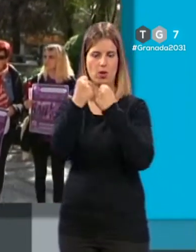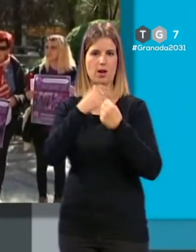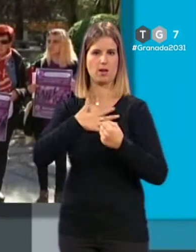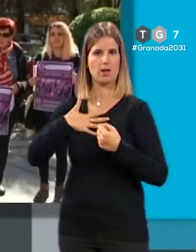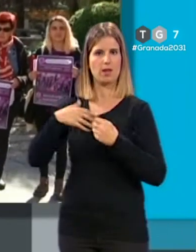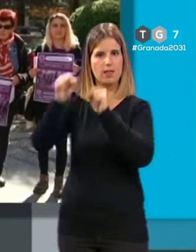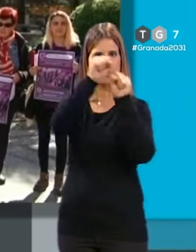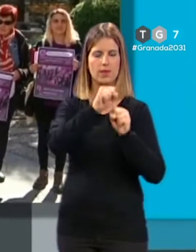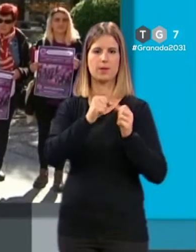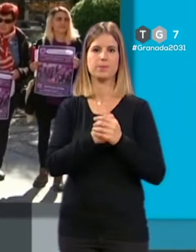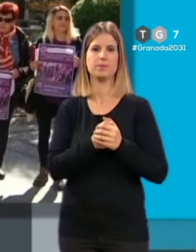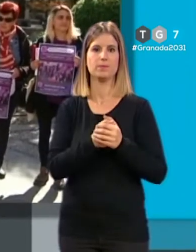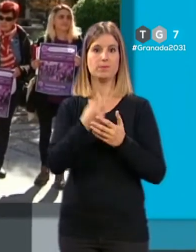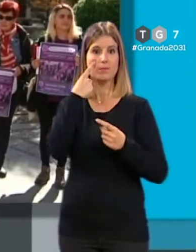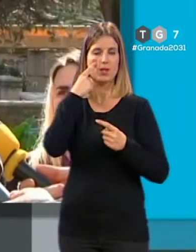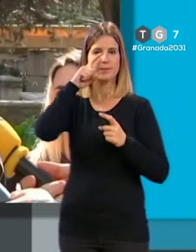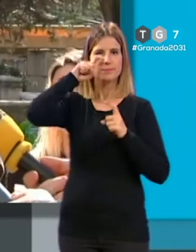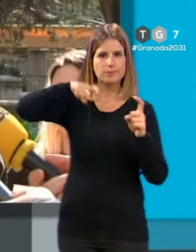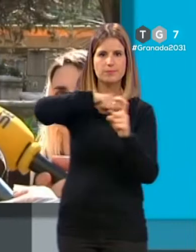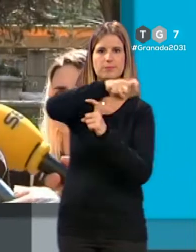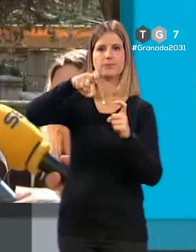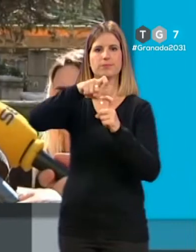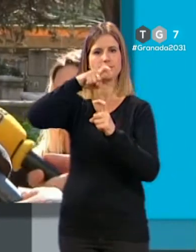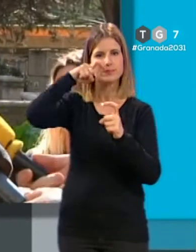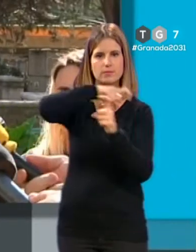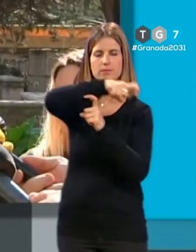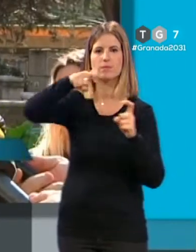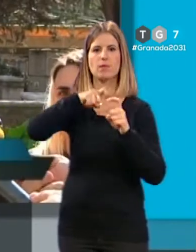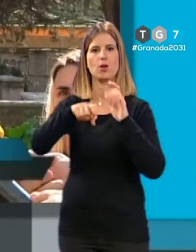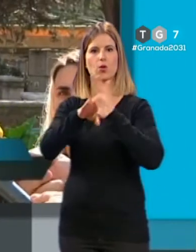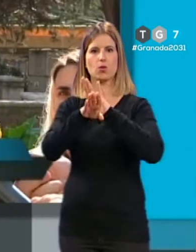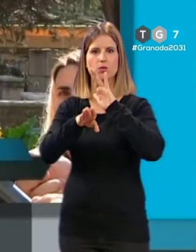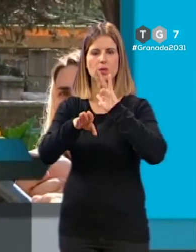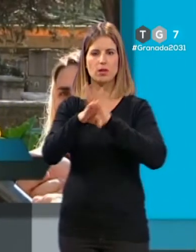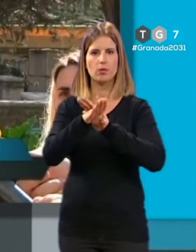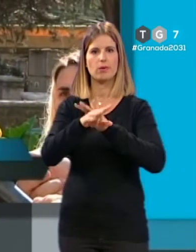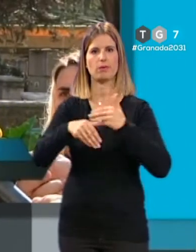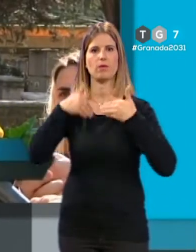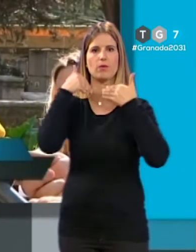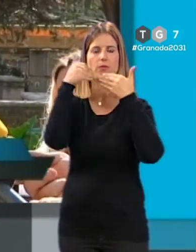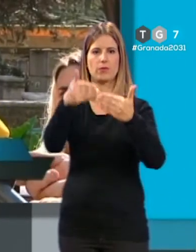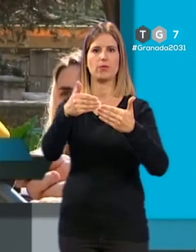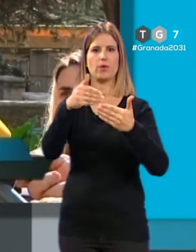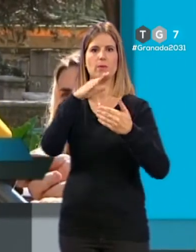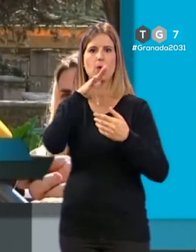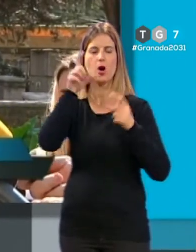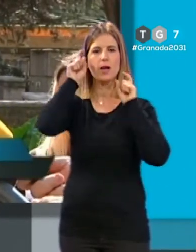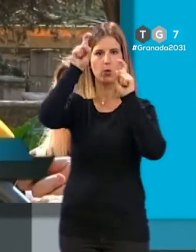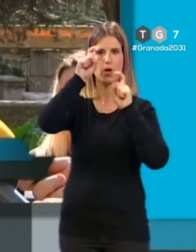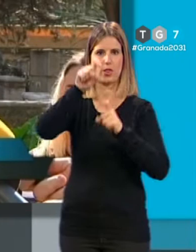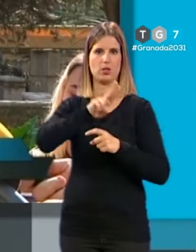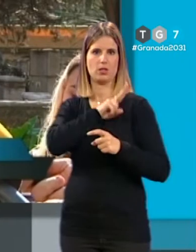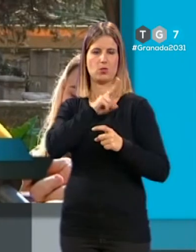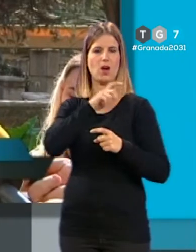Vemos también como año tras año se sigue relegando el abordar una educación sexoafectiva que